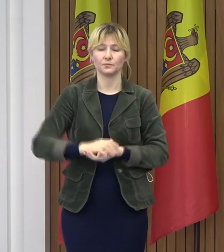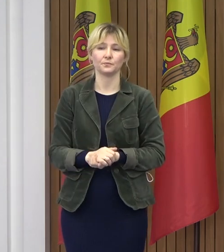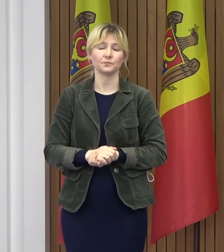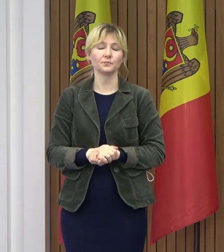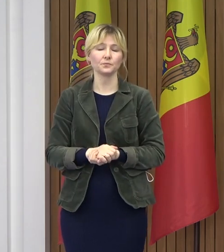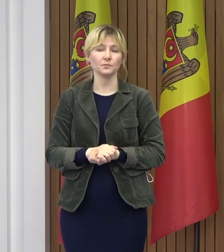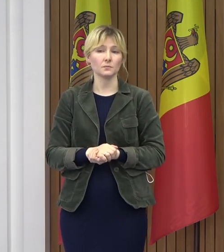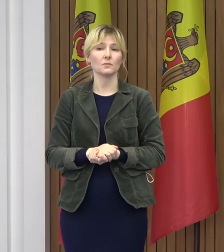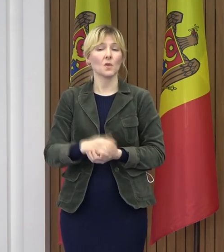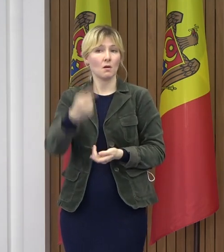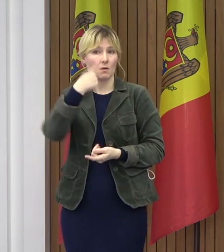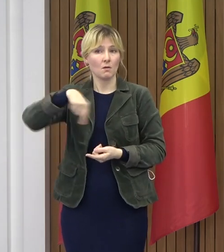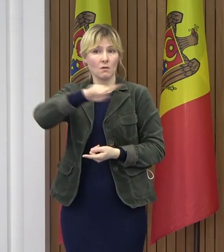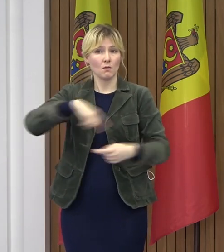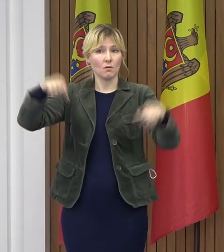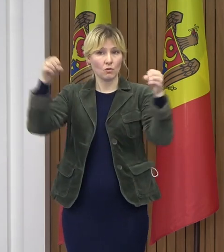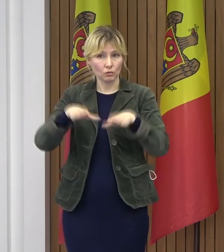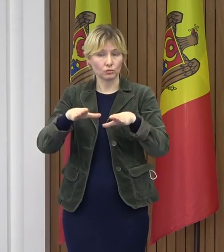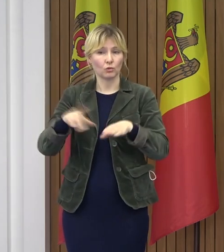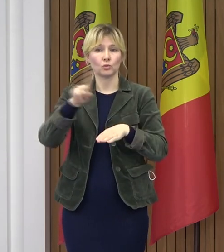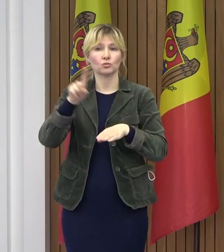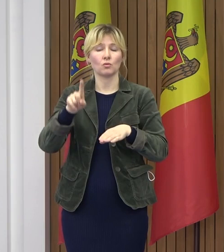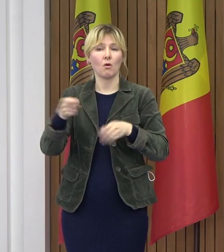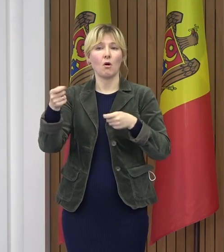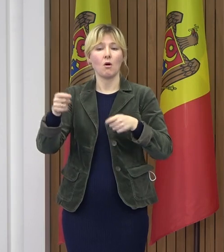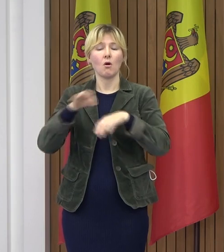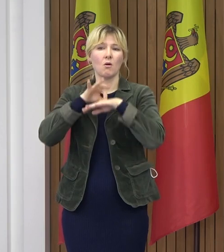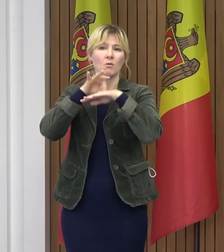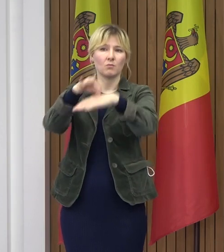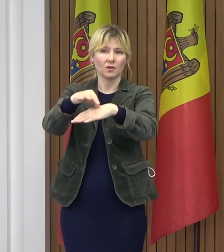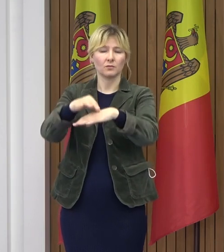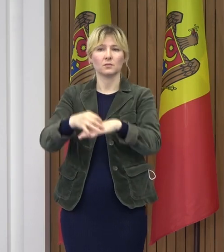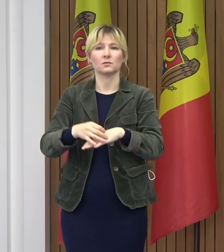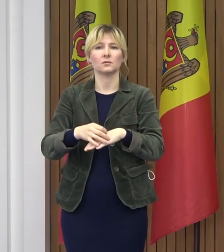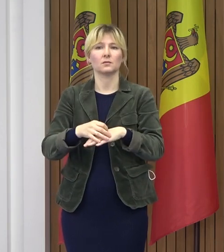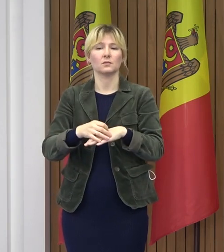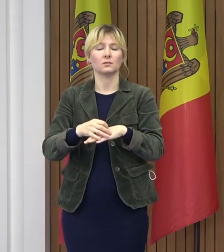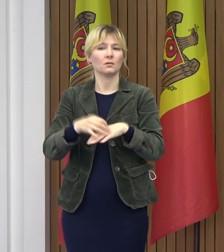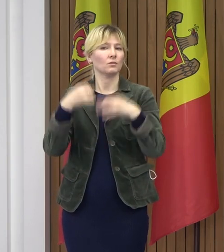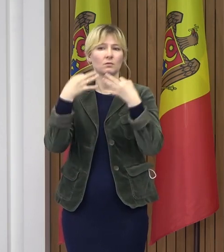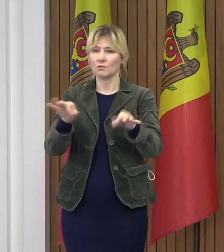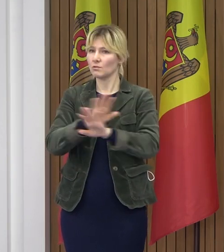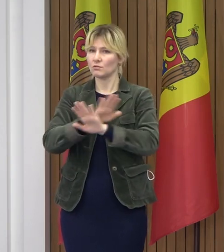Am decis să interzicem organizarea și desfășurarea anunitățile de alimentație publică,